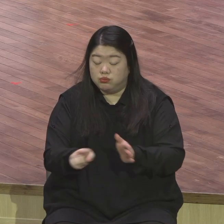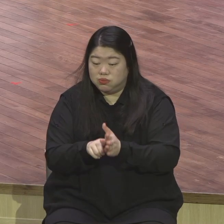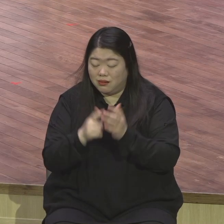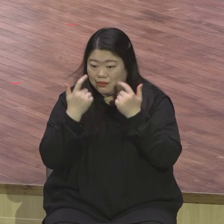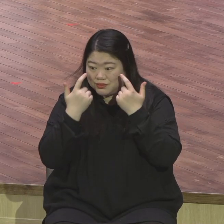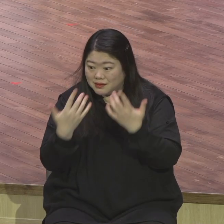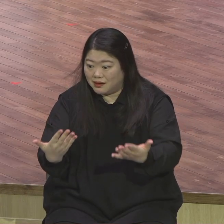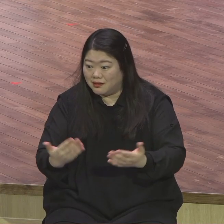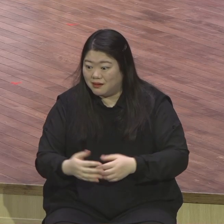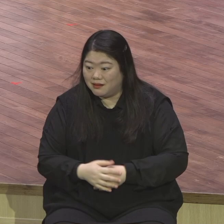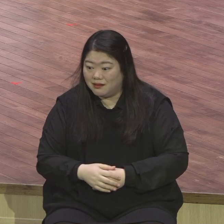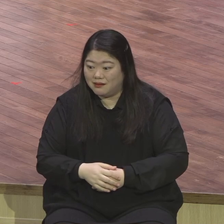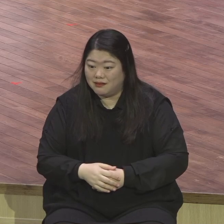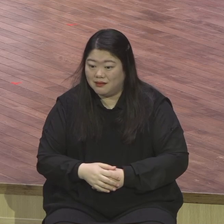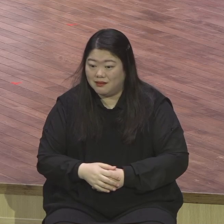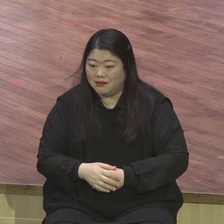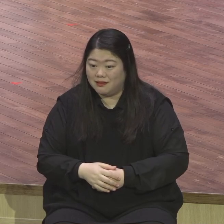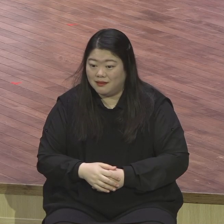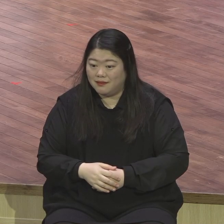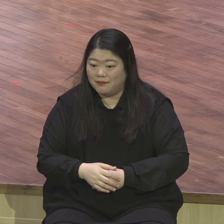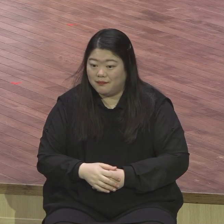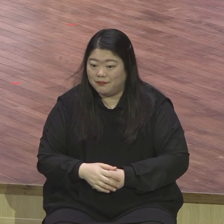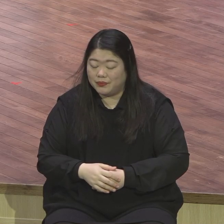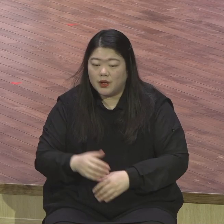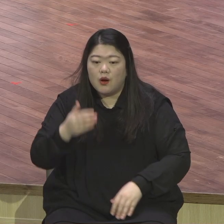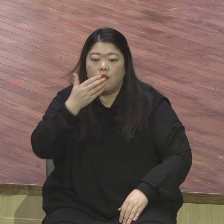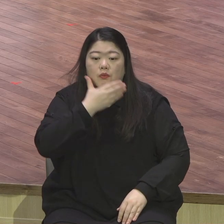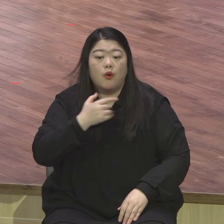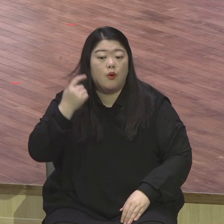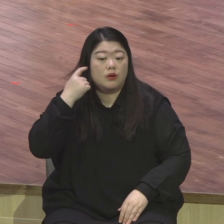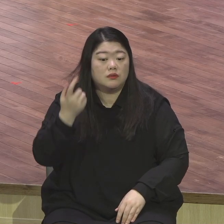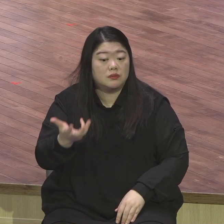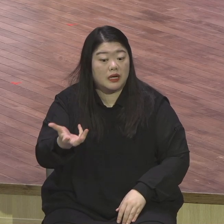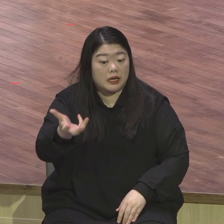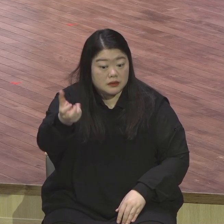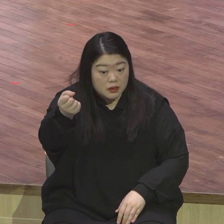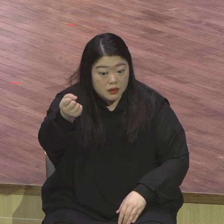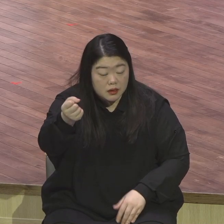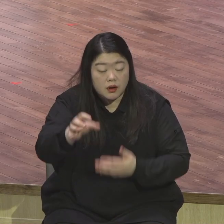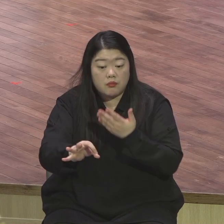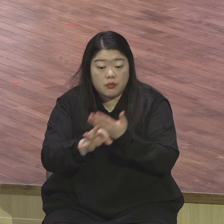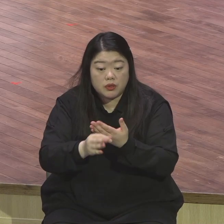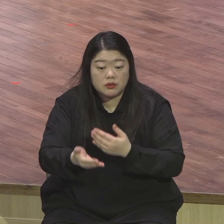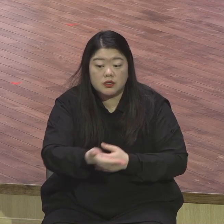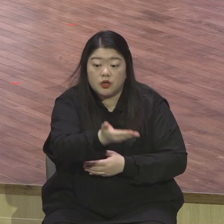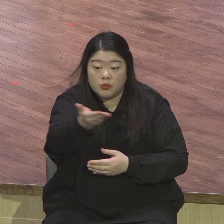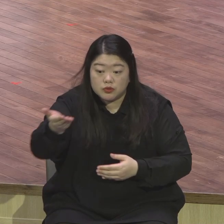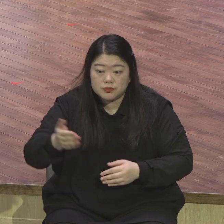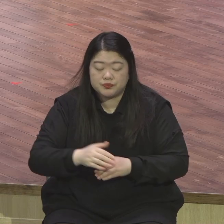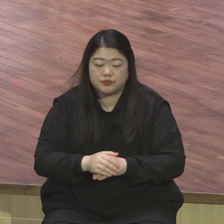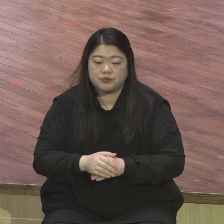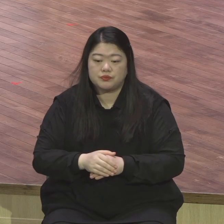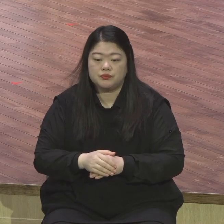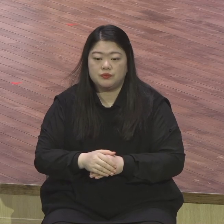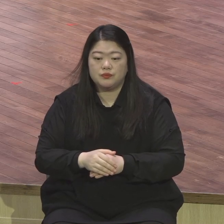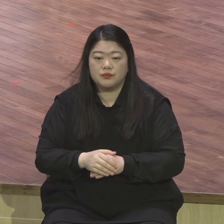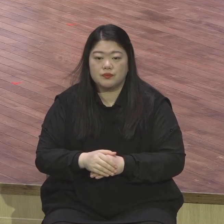보검 가진 자가 누릴 축복이 뭐요 보호자의 축복입니다 보호자의 축복은 24, 25